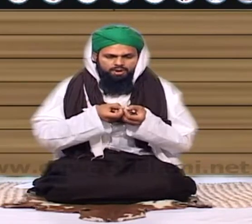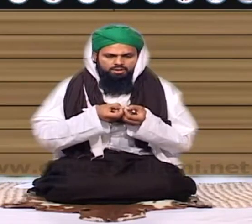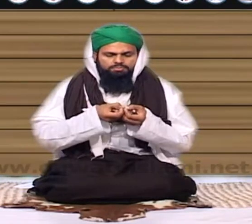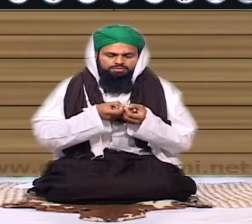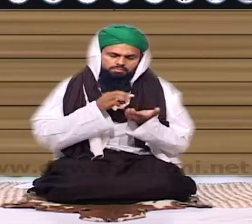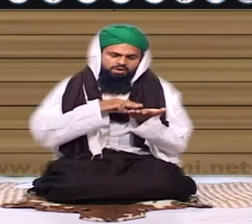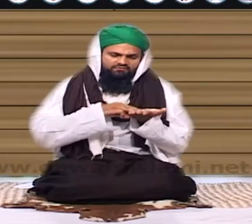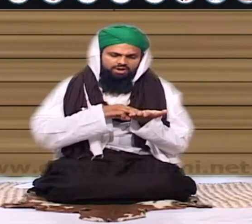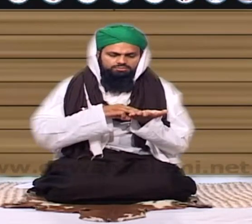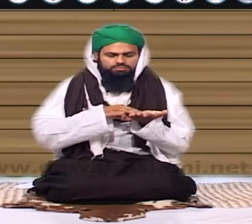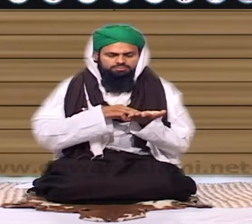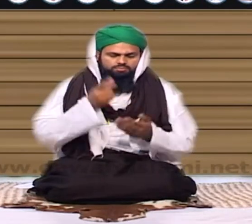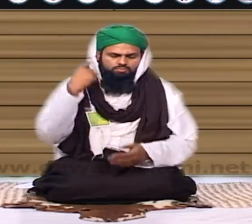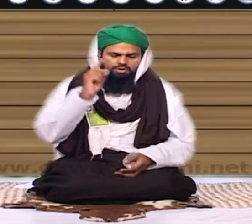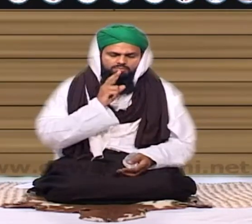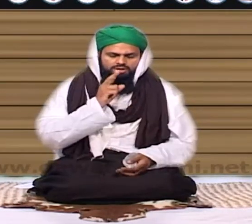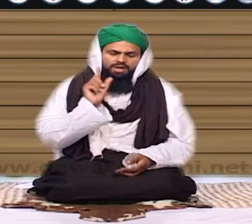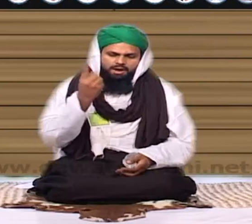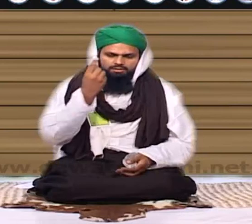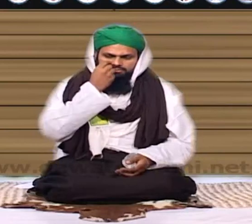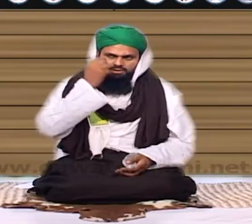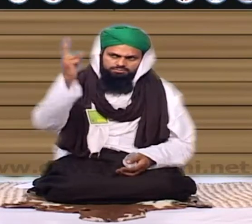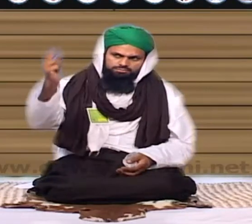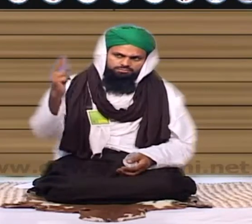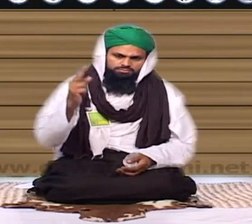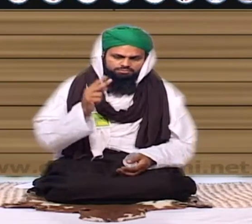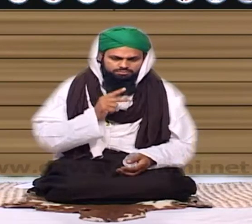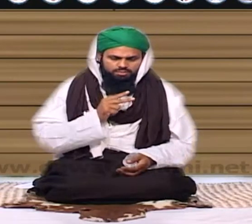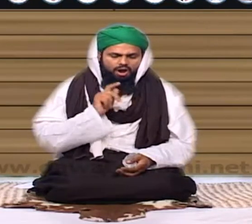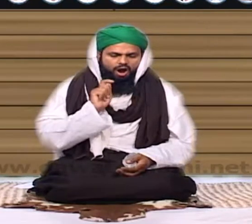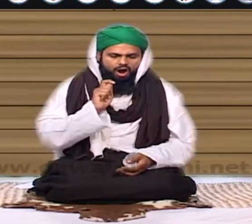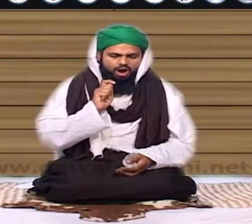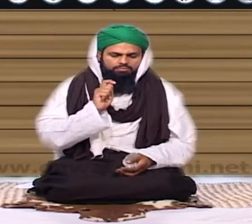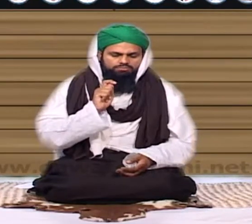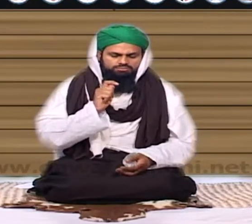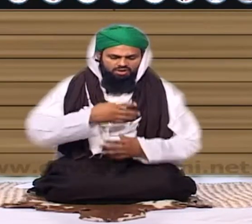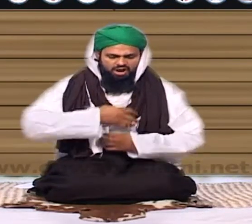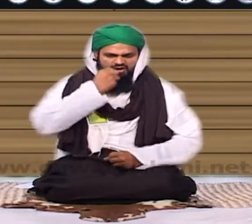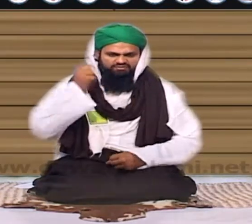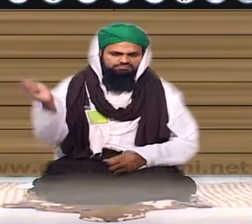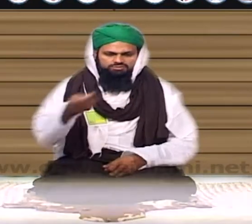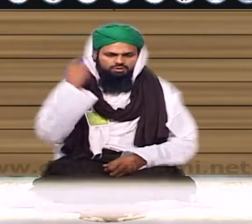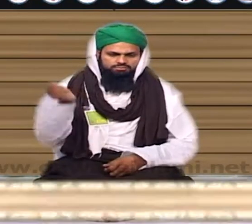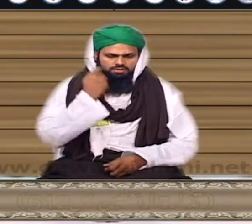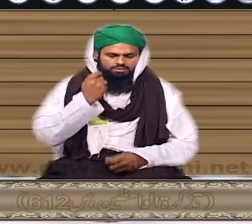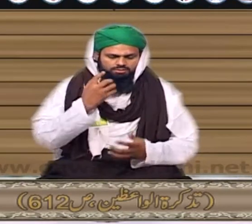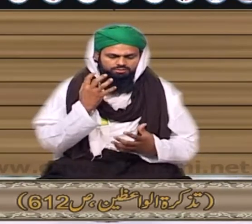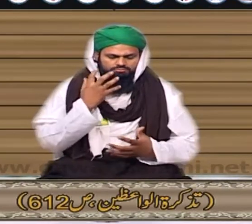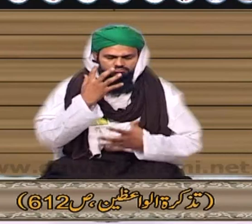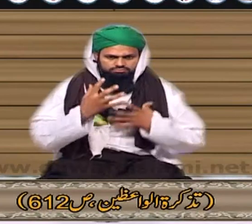اس کے پاس ایک کفنچور حضیر ہوتا ہے اس پر کپکپاہٹ پھاری ہے